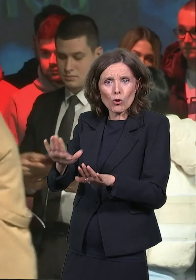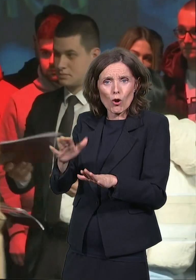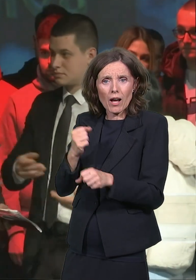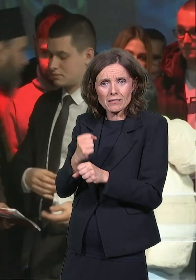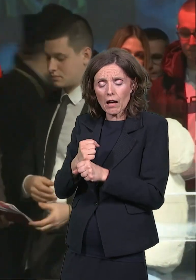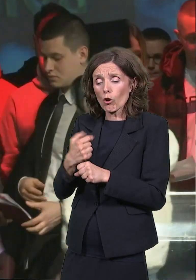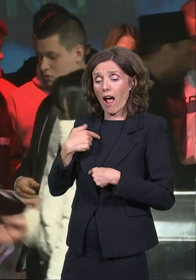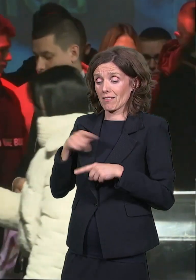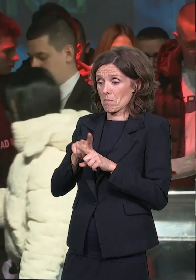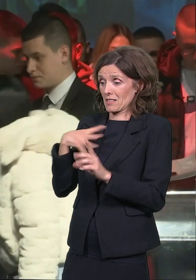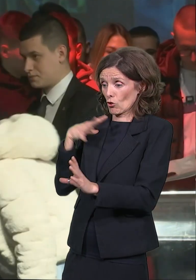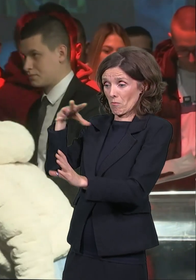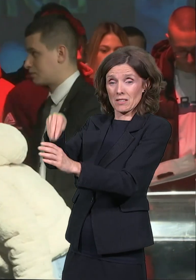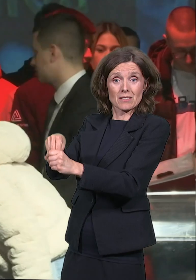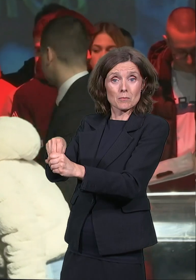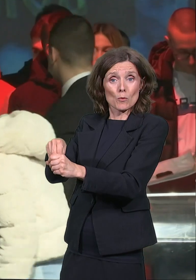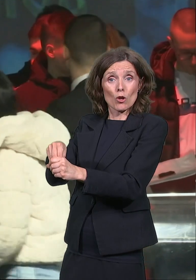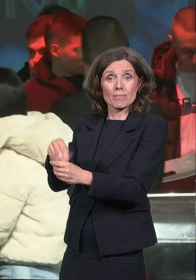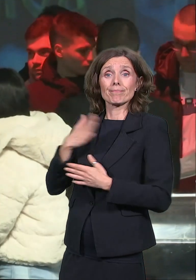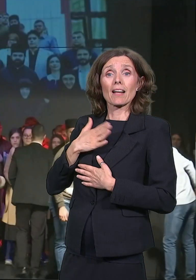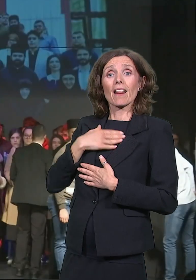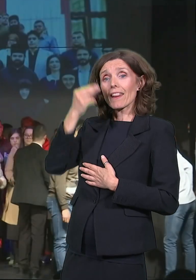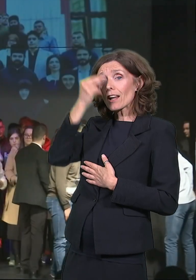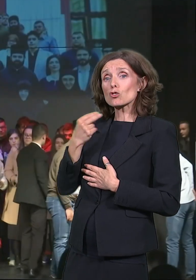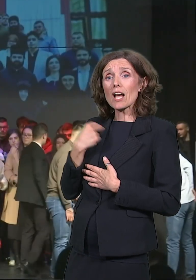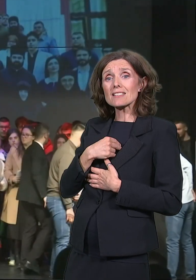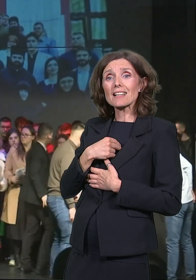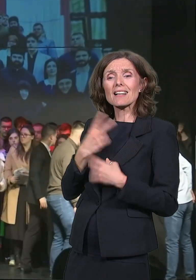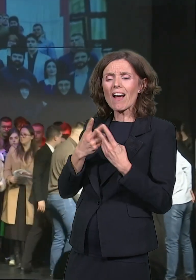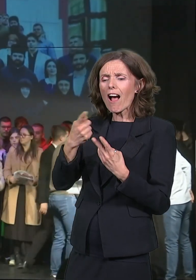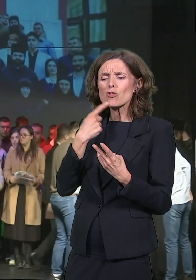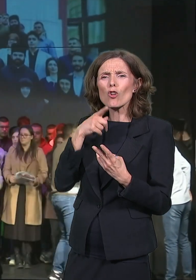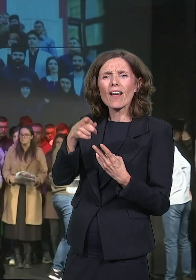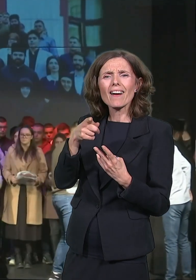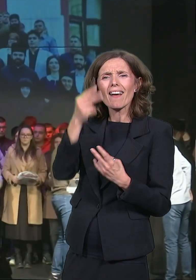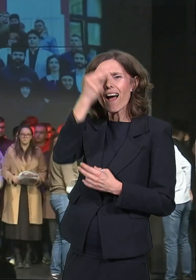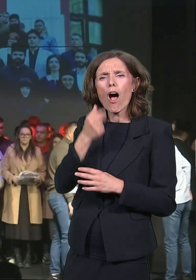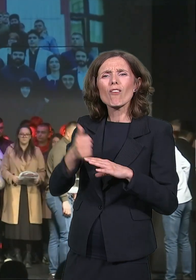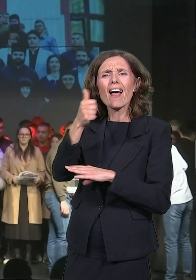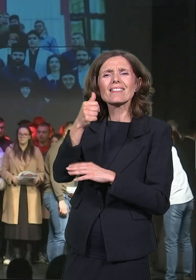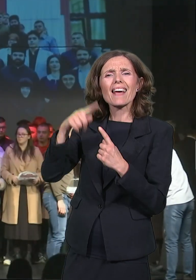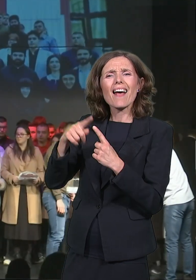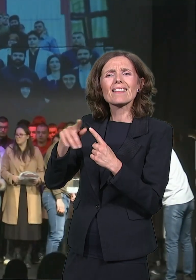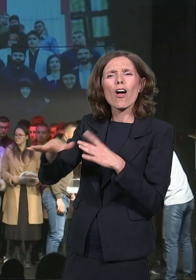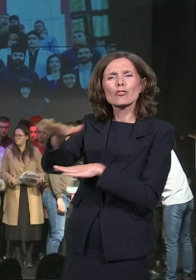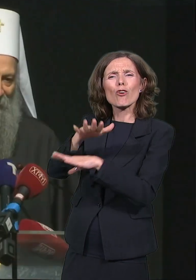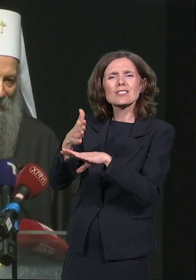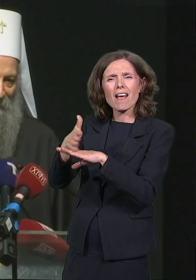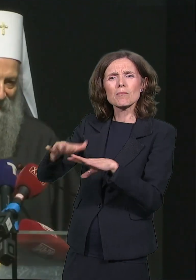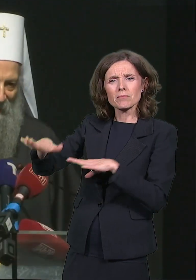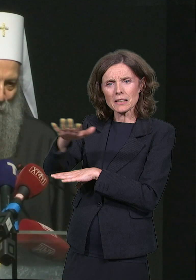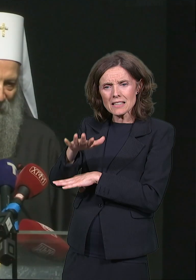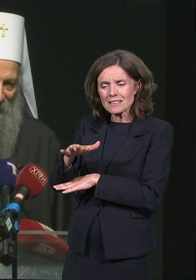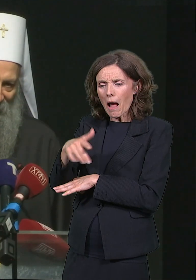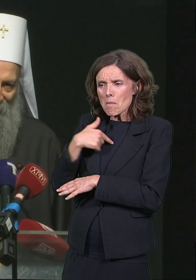crkva, izvršavajući, kako reče vladika Teodosije, delo Hristovo, delo Božje. To je važno da